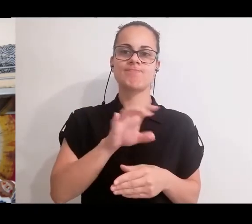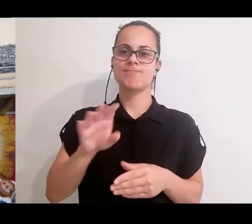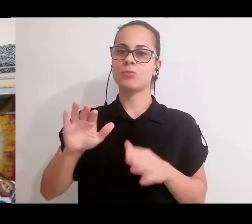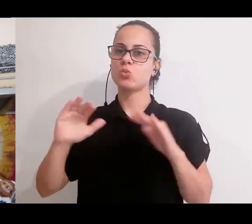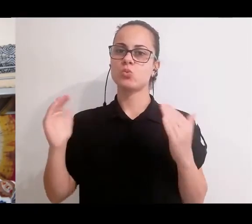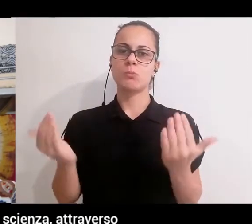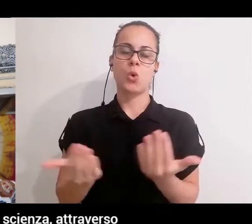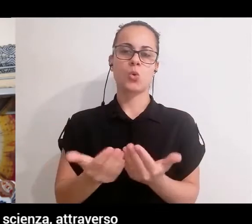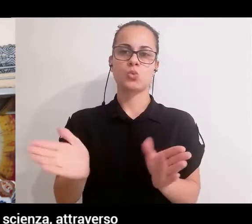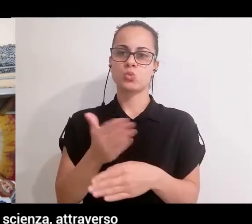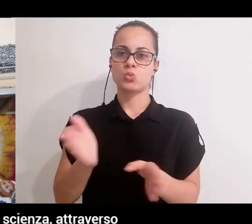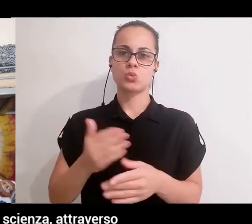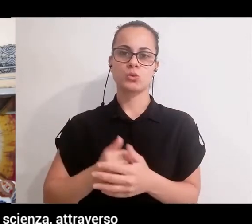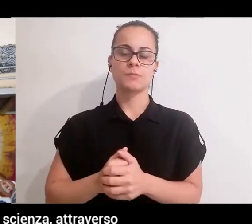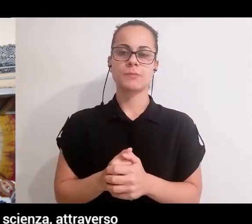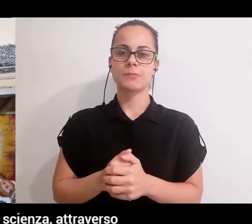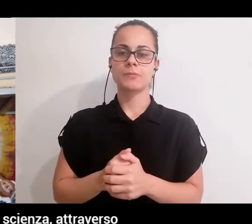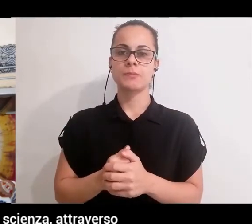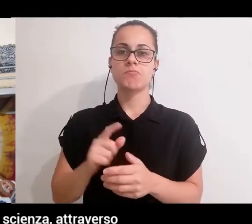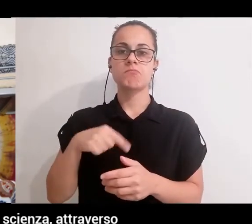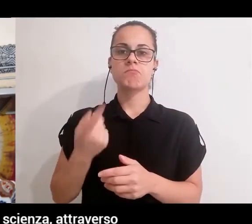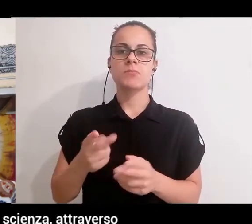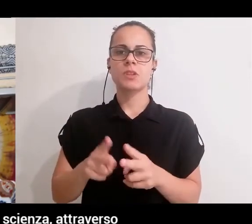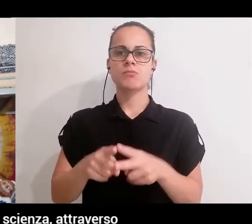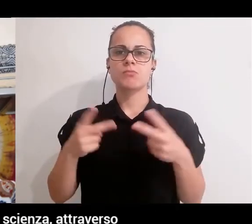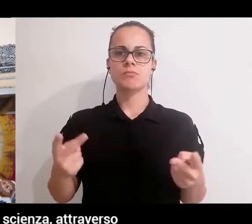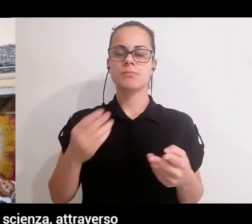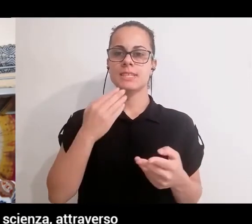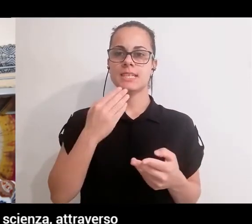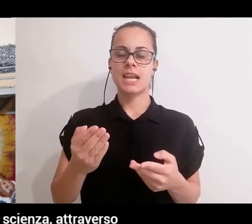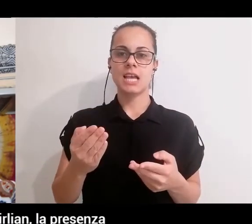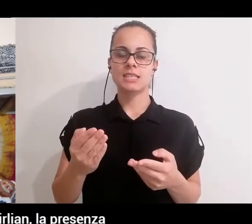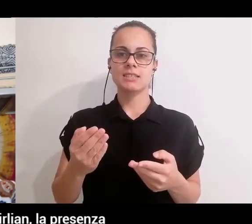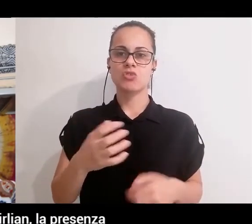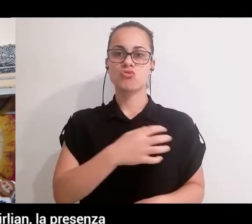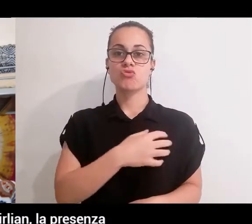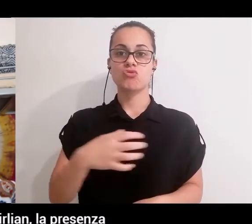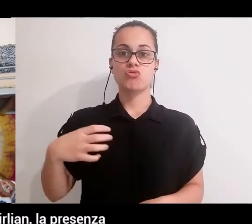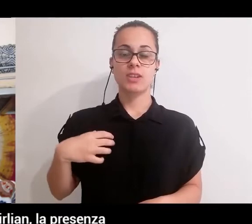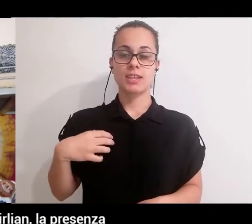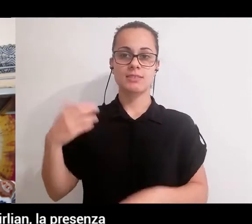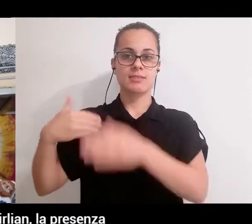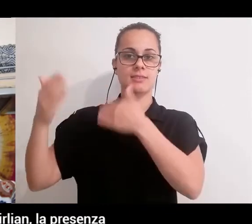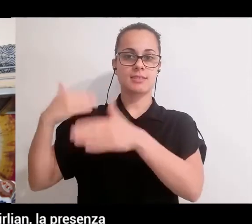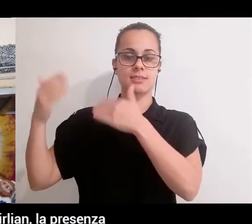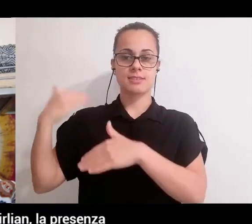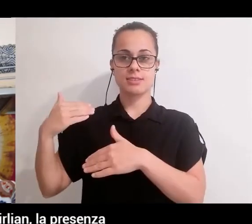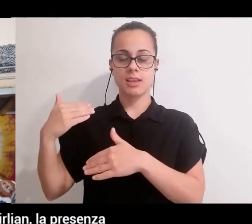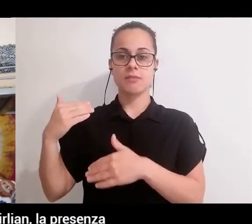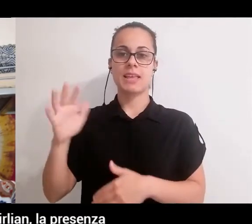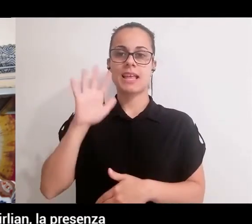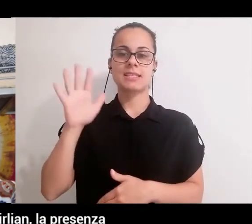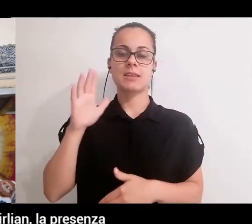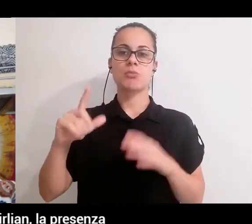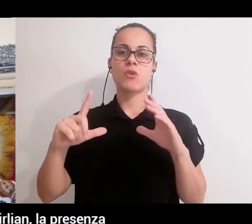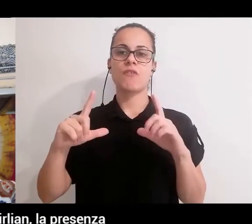circonda. Ed è stato poi rilevato anche proprio dalla scienza, attraverso anticamente, ad